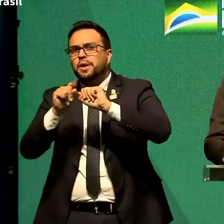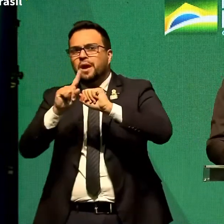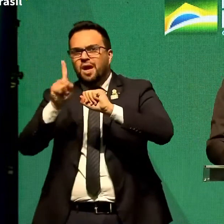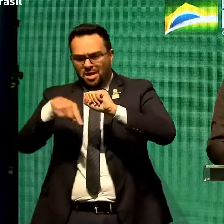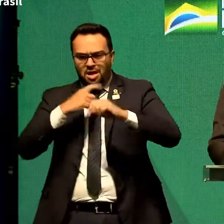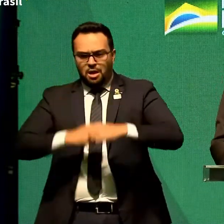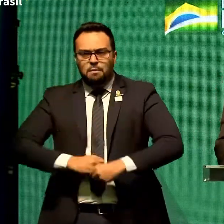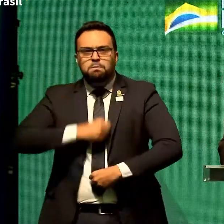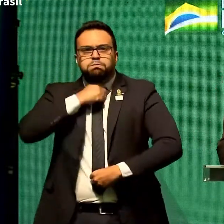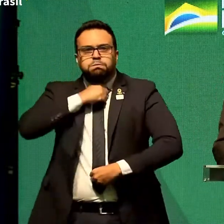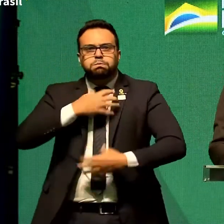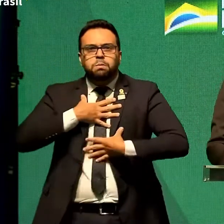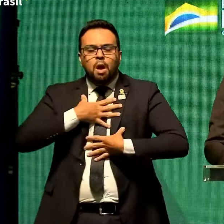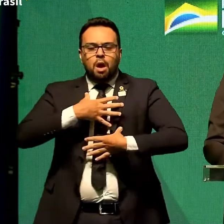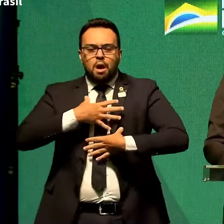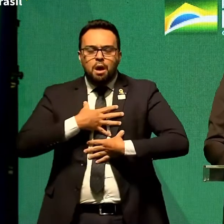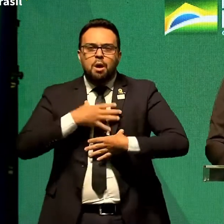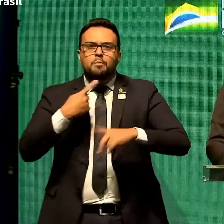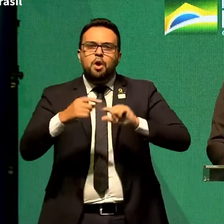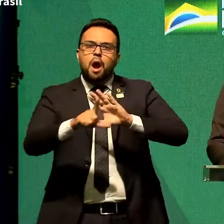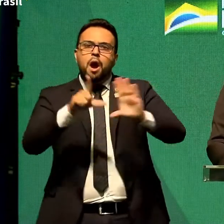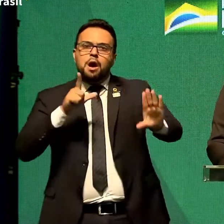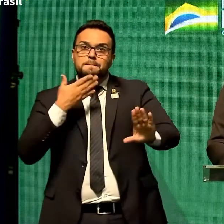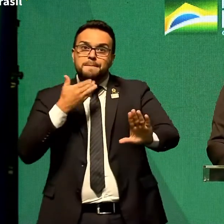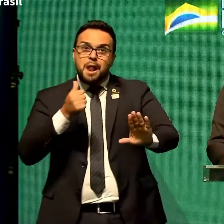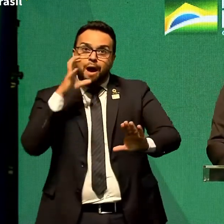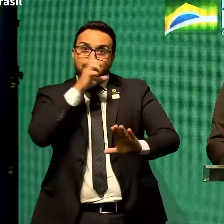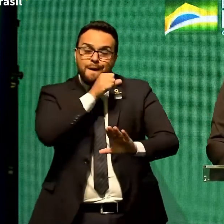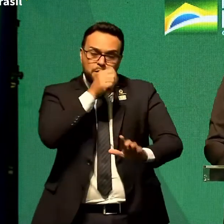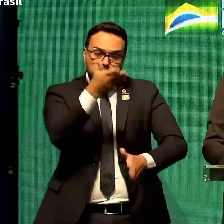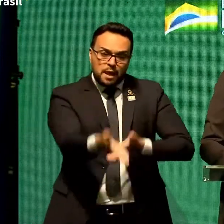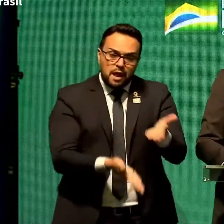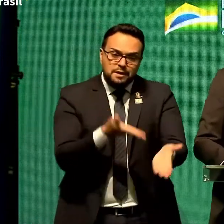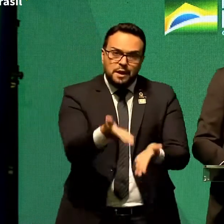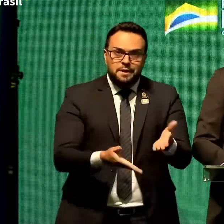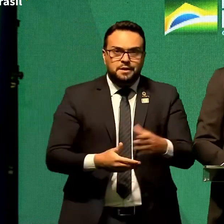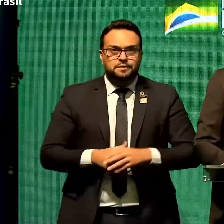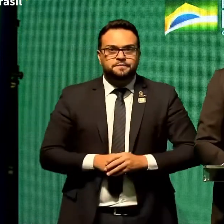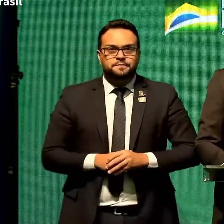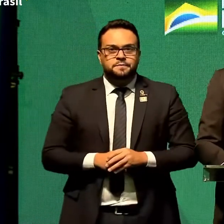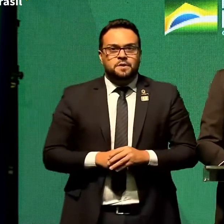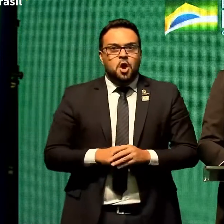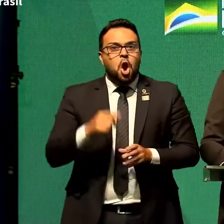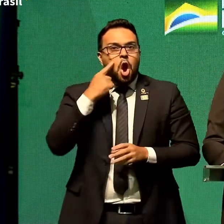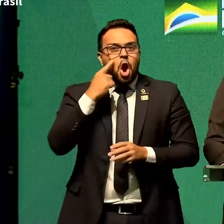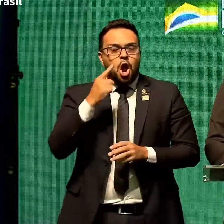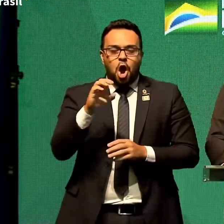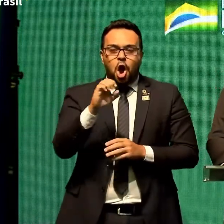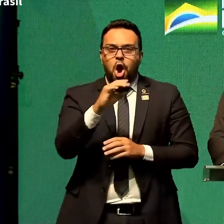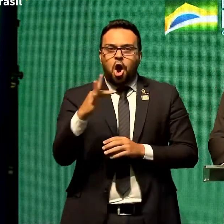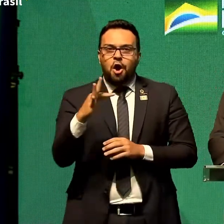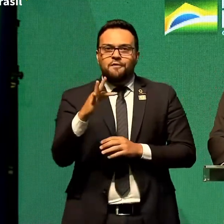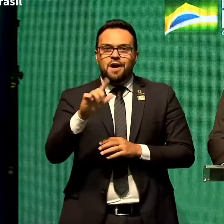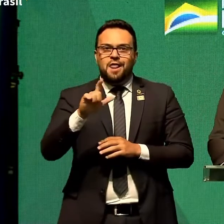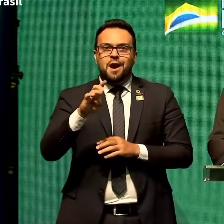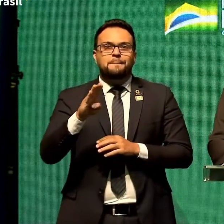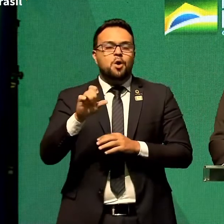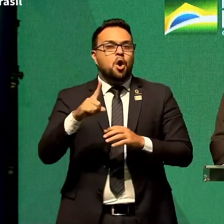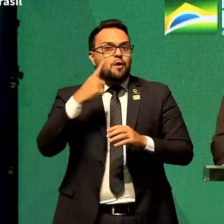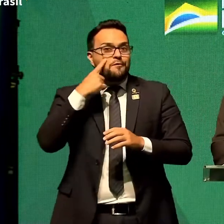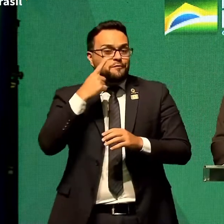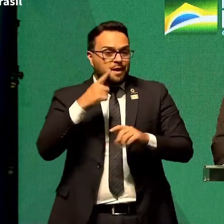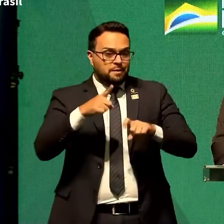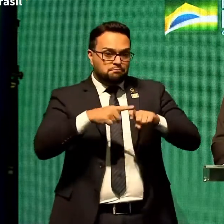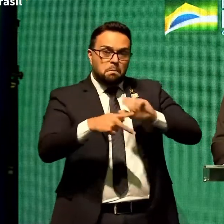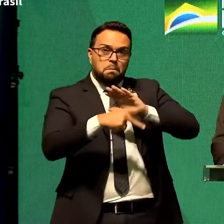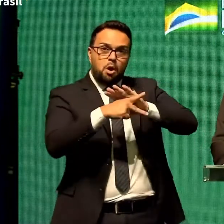Por que que não pode ter um tratamento imediato? Olha a questão do off-label, fora da bula. É um direito, é um dever do